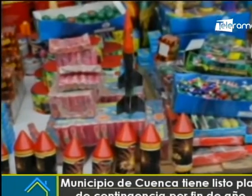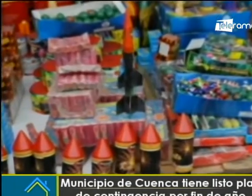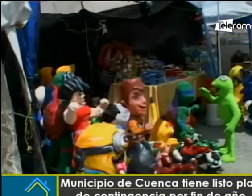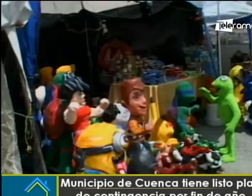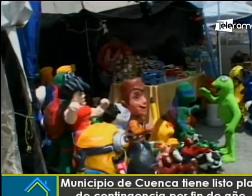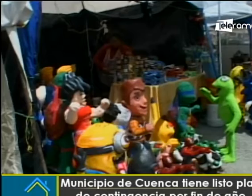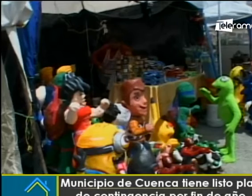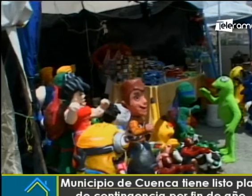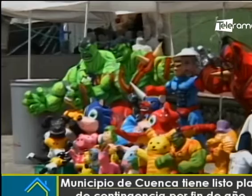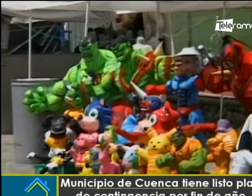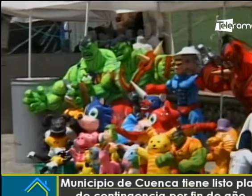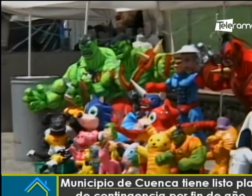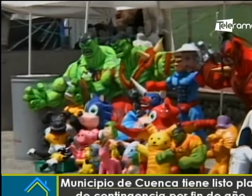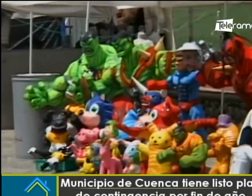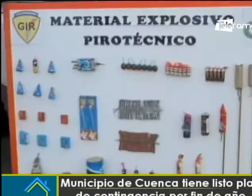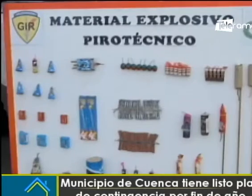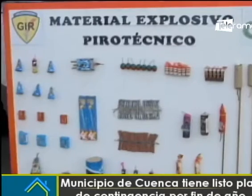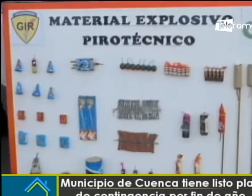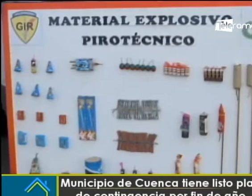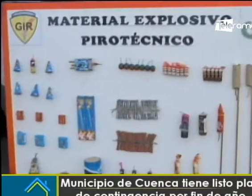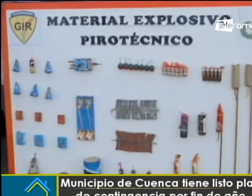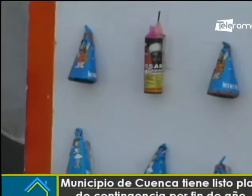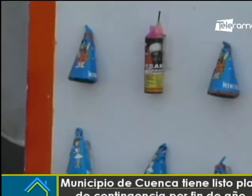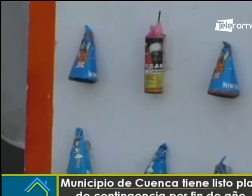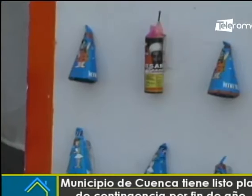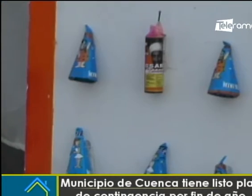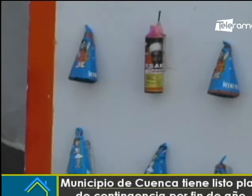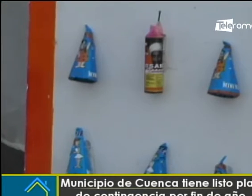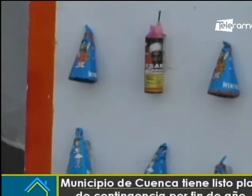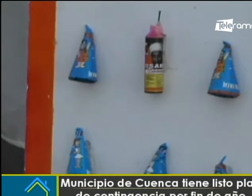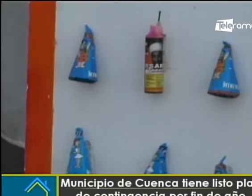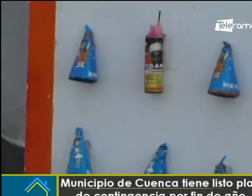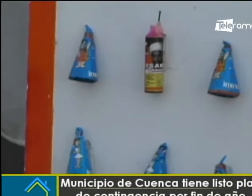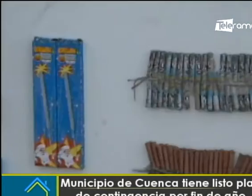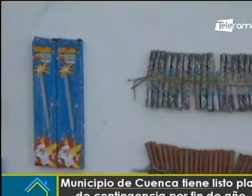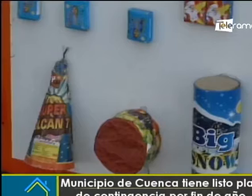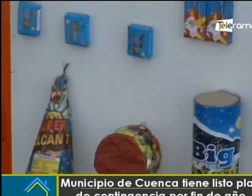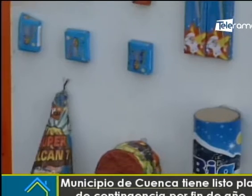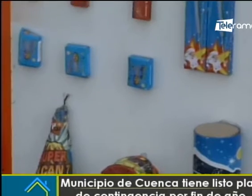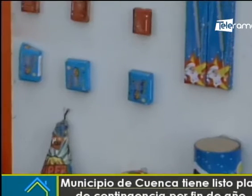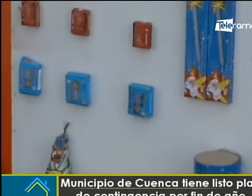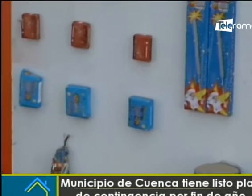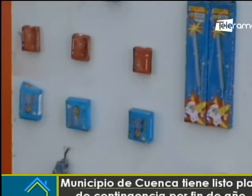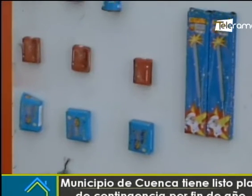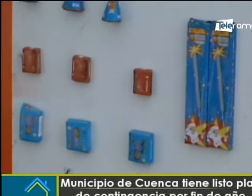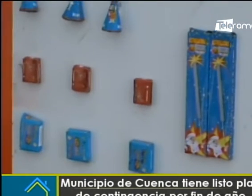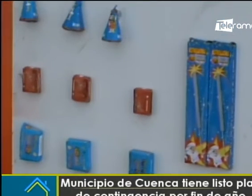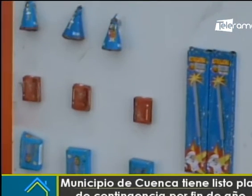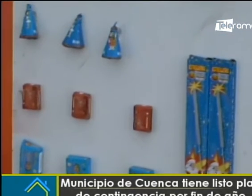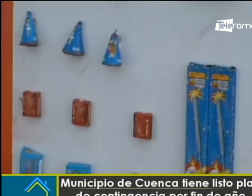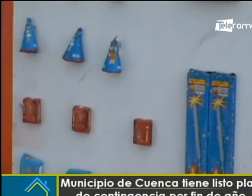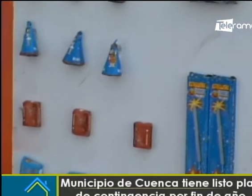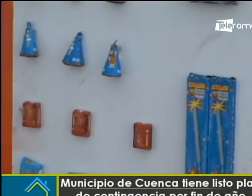Miraflores, El Paraíso, De las Américas, Alcuquiro, los parques lineales de la Avenida 3 de Noviembre, 1 de Mayo